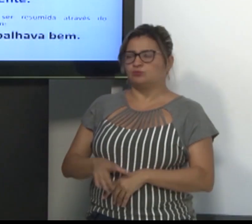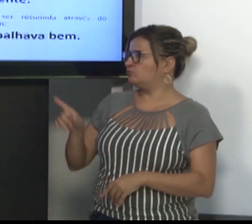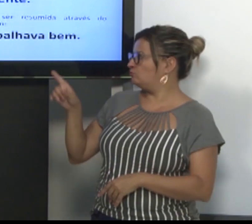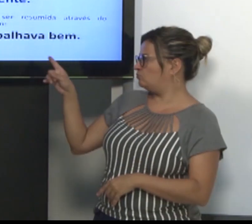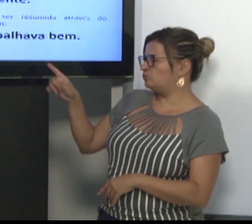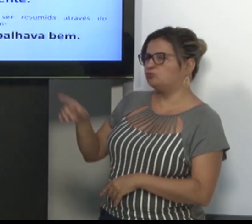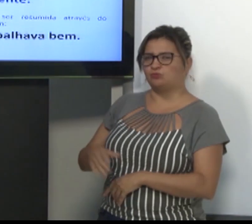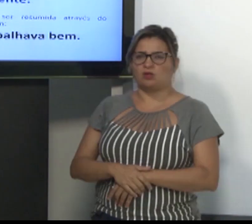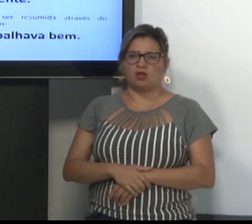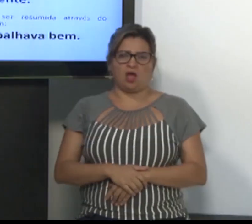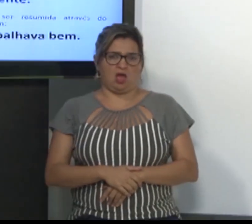-alvo,